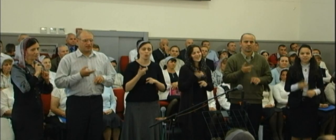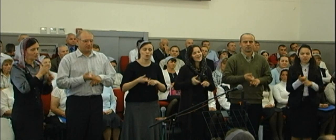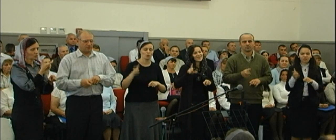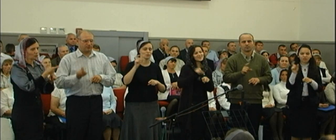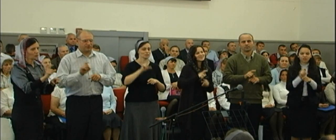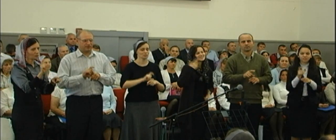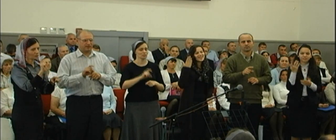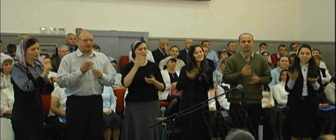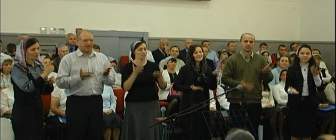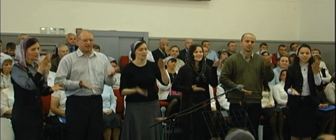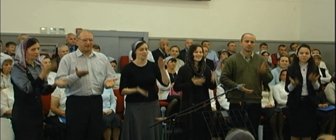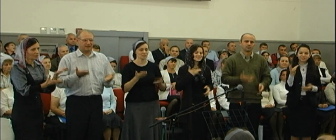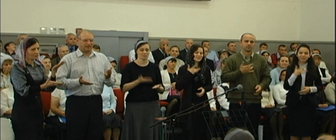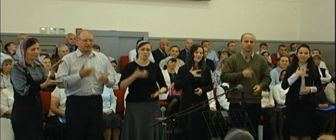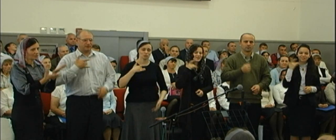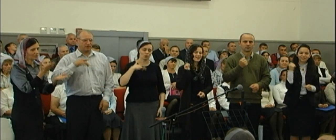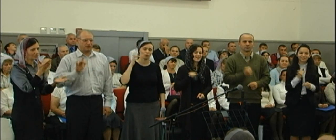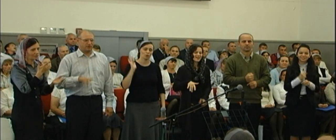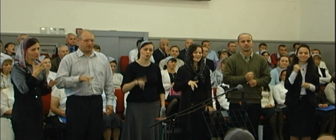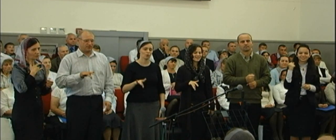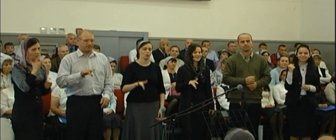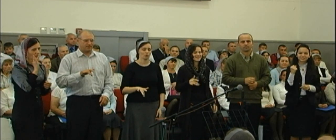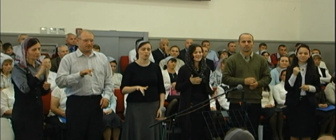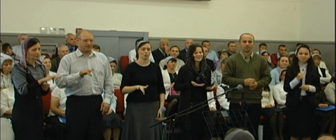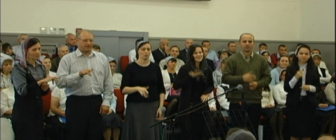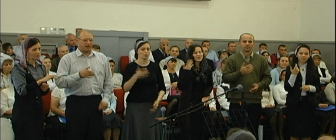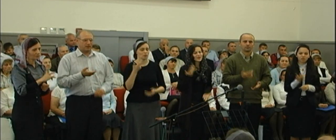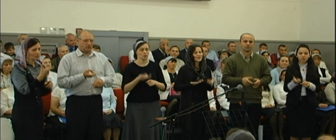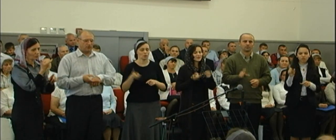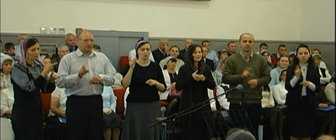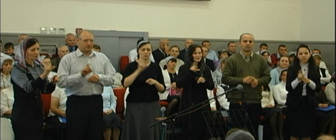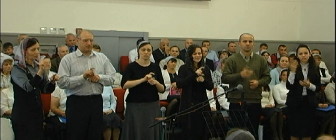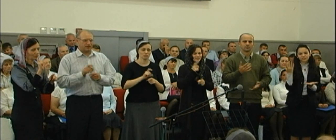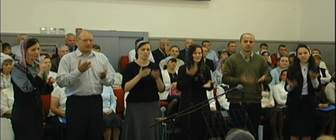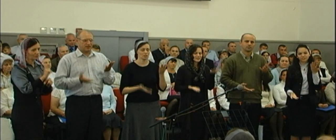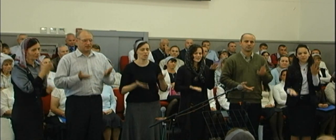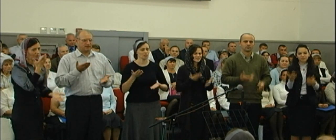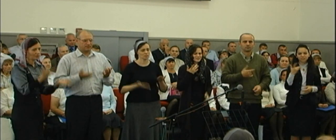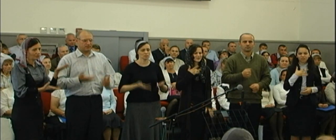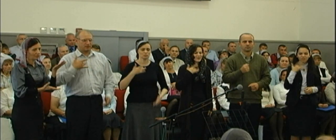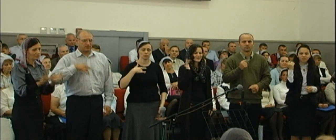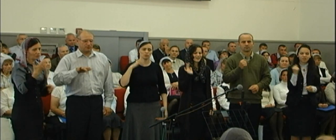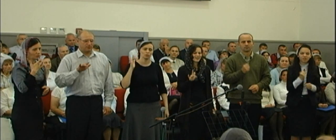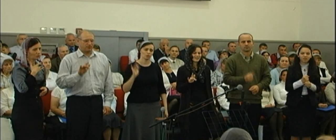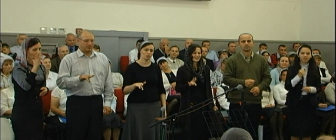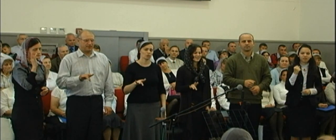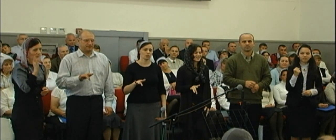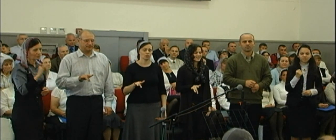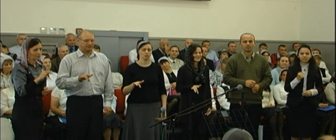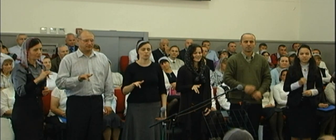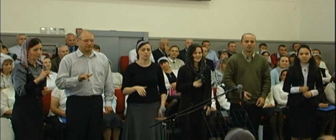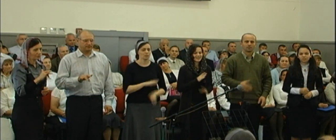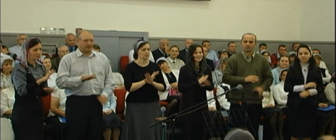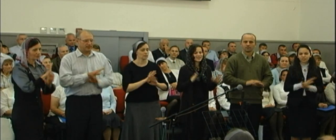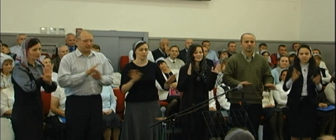О, не слишком ли строга? О, не слишком ли строга?